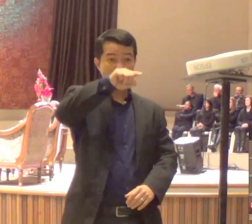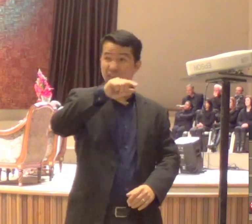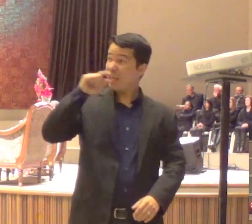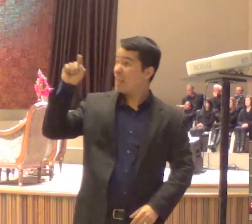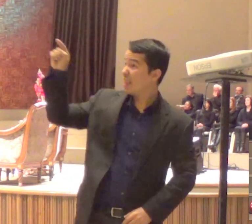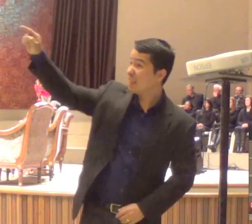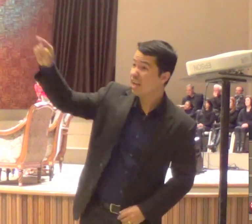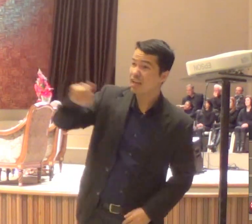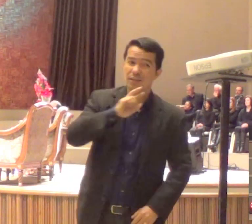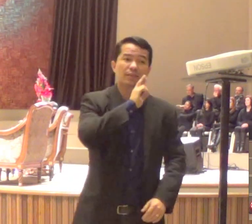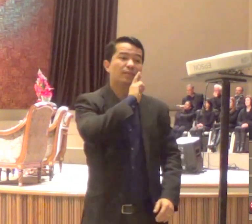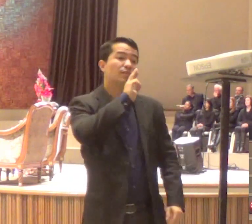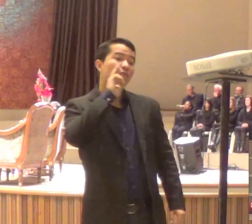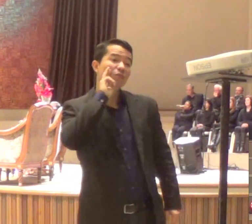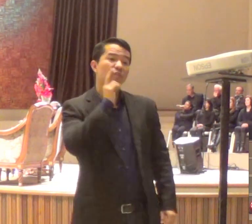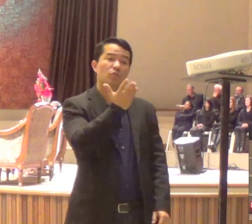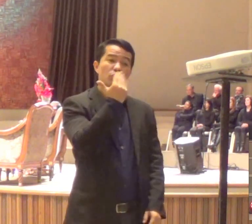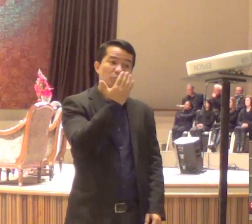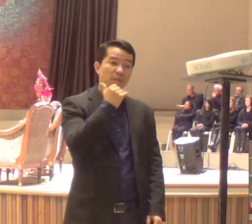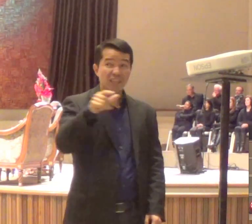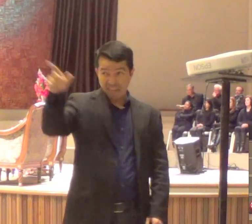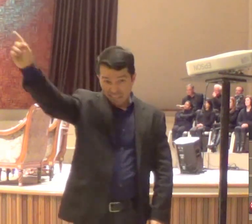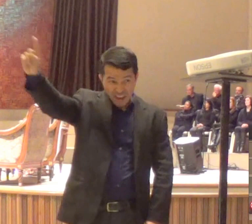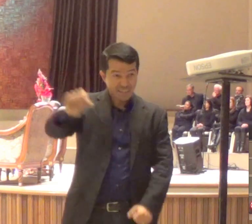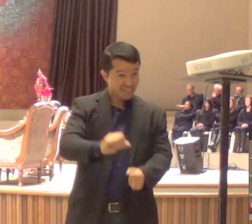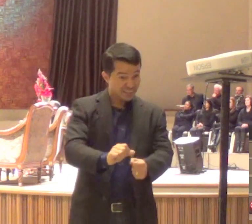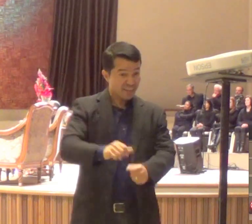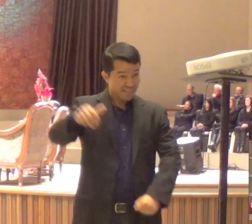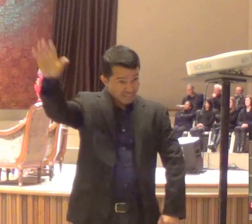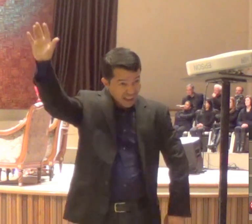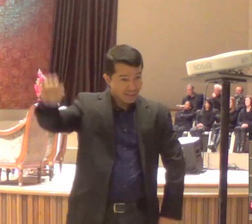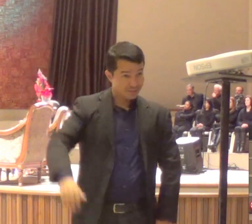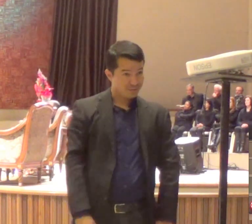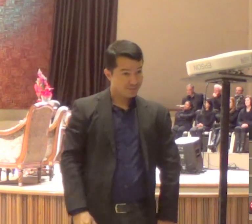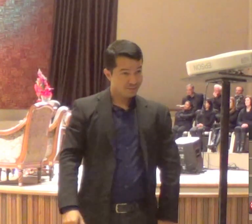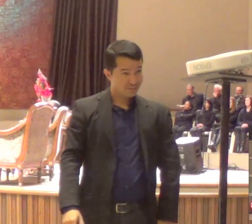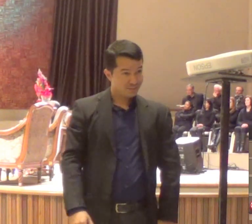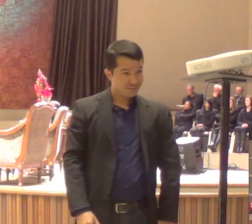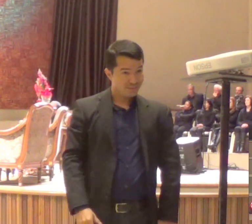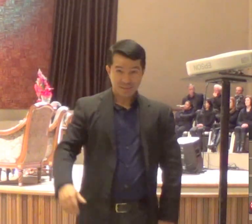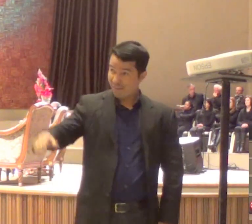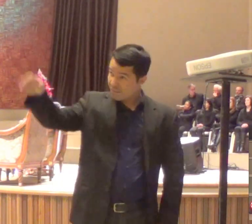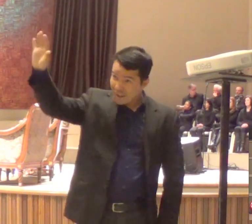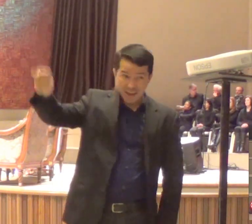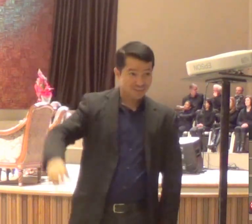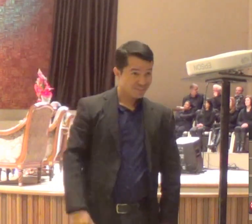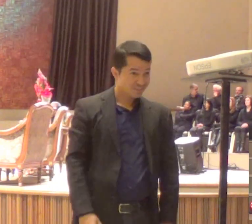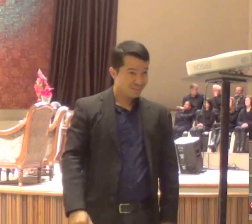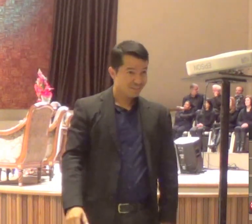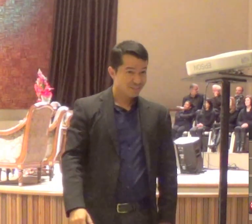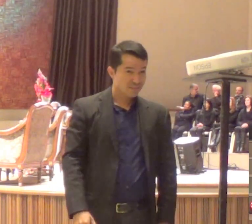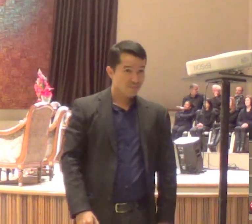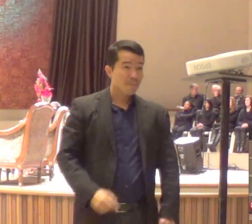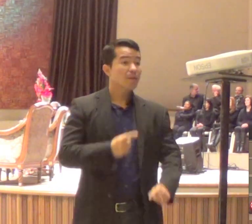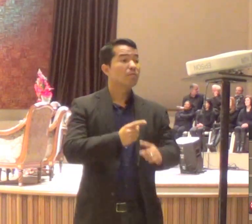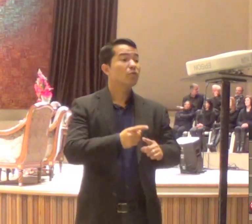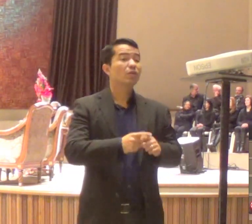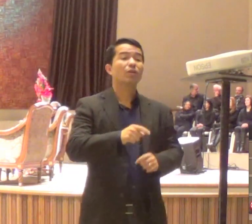Problema no fogão? Puxa vida, Está bom, mas não tem cantina, está? Mas você pode trabalhar na cantina,